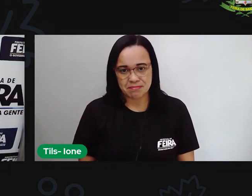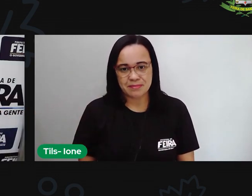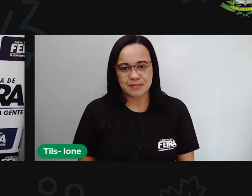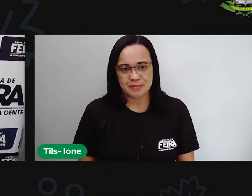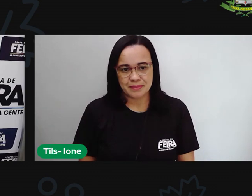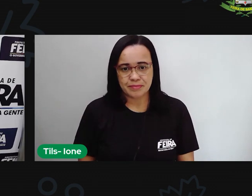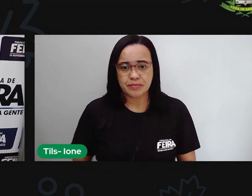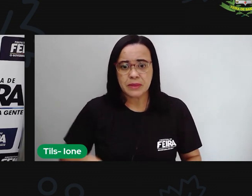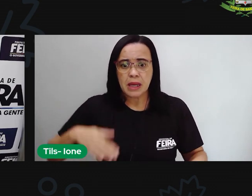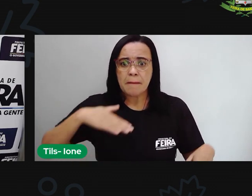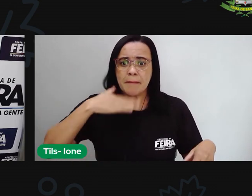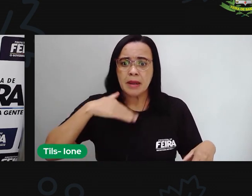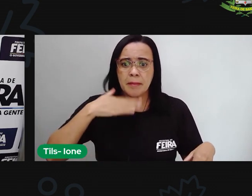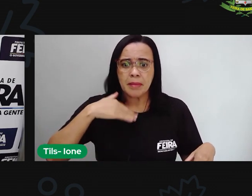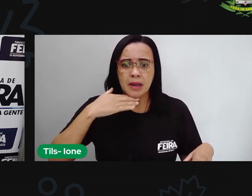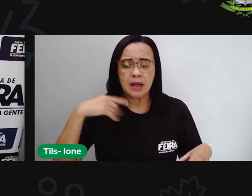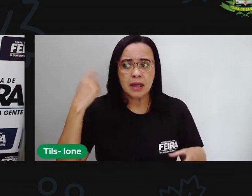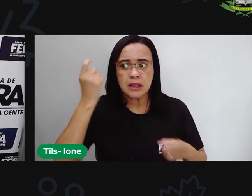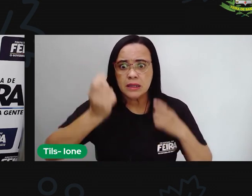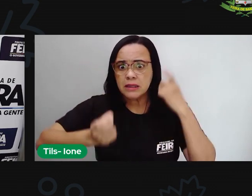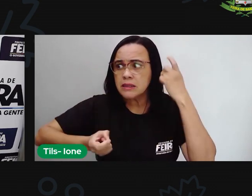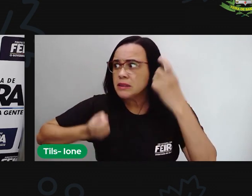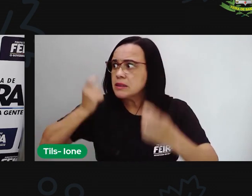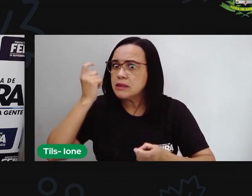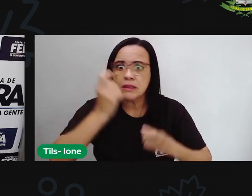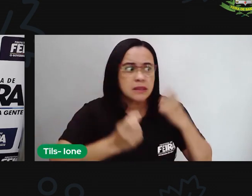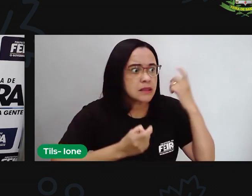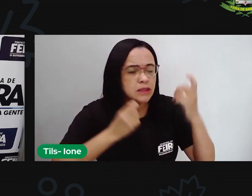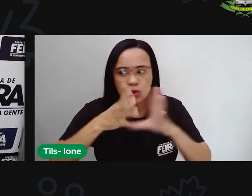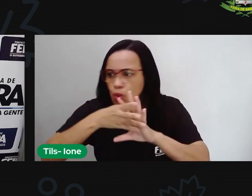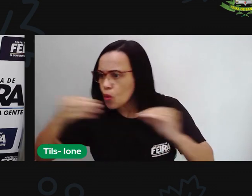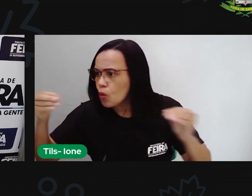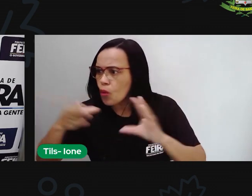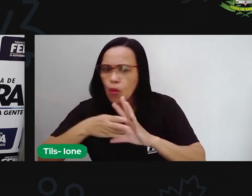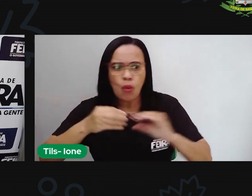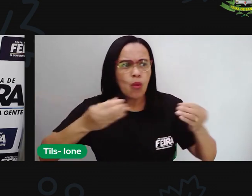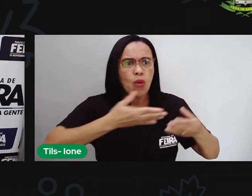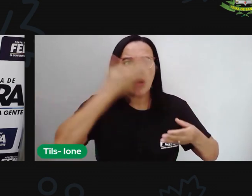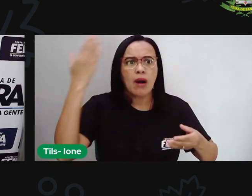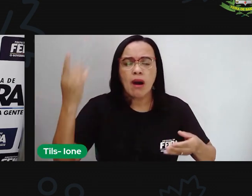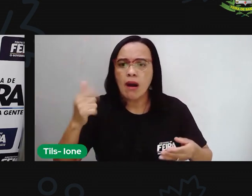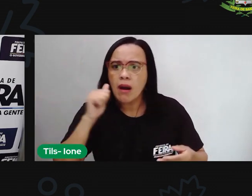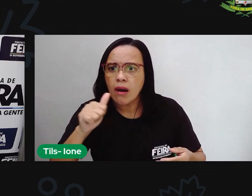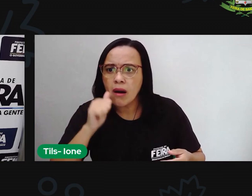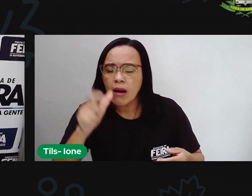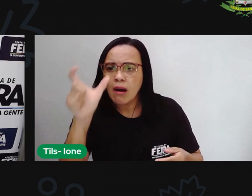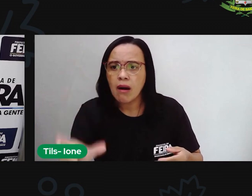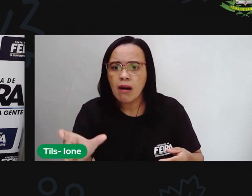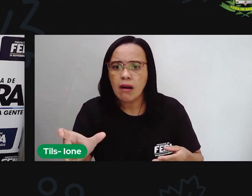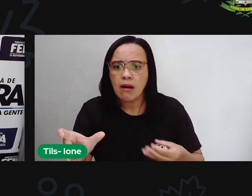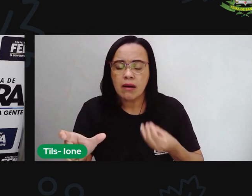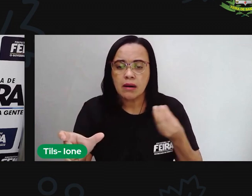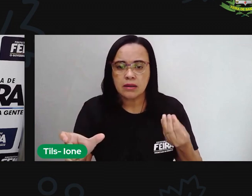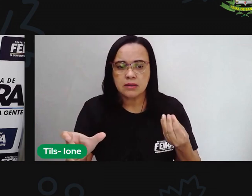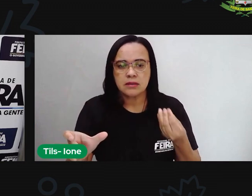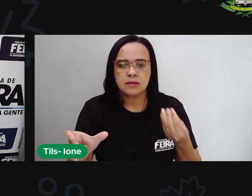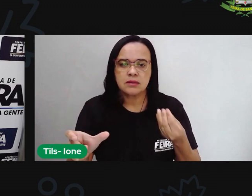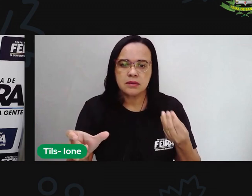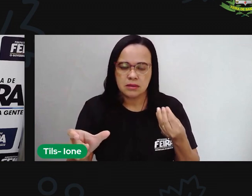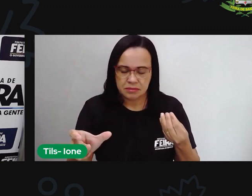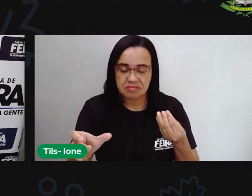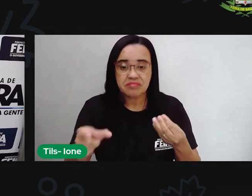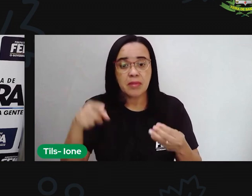A mãe que já estava preocupada com o sumiço de Mariana percebeu tudo. Desta vez, foi ela que